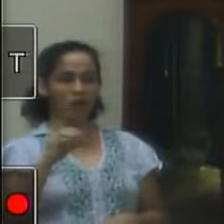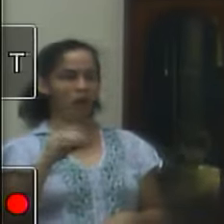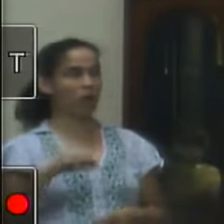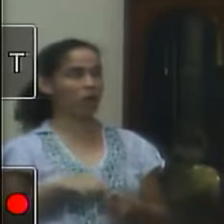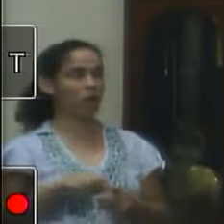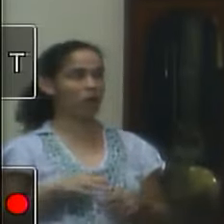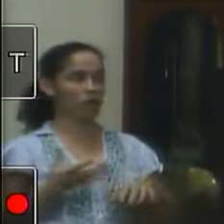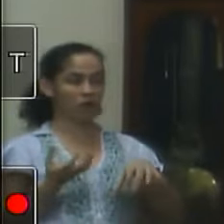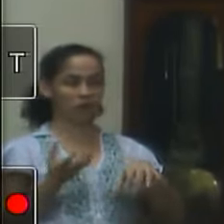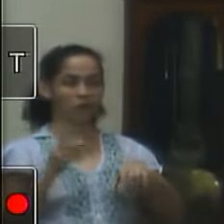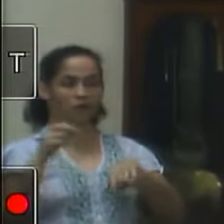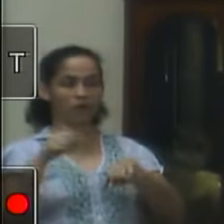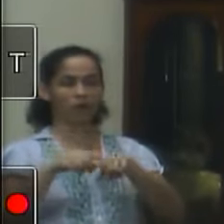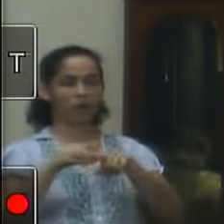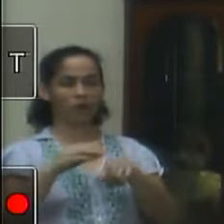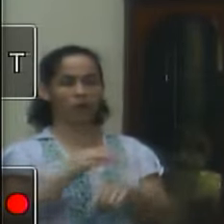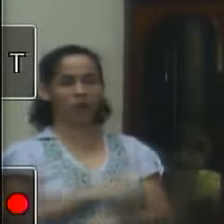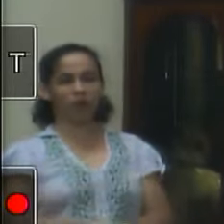em Brasília